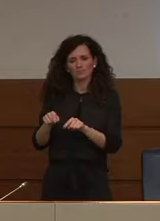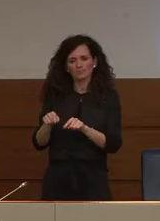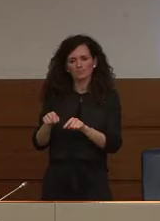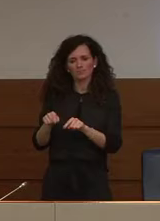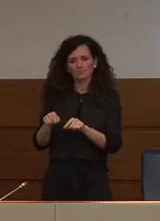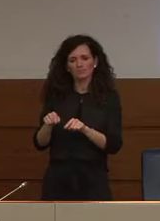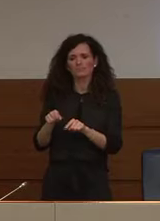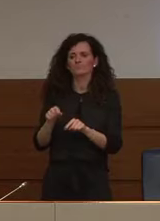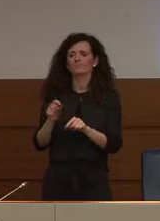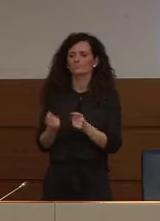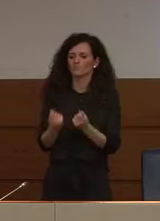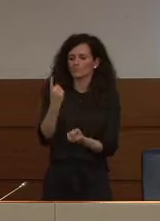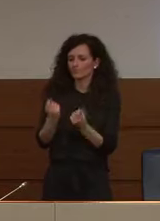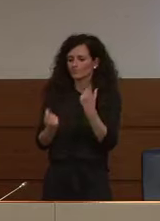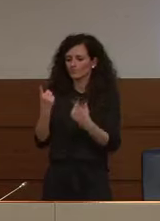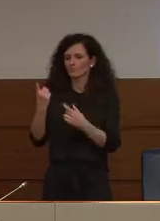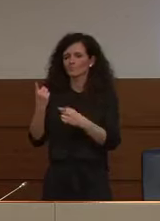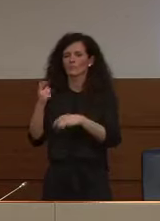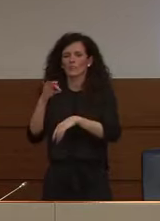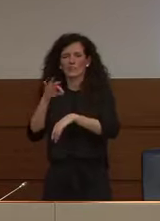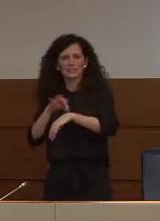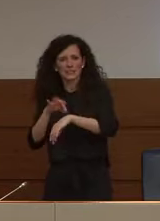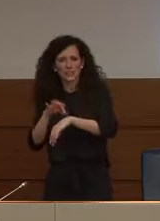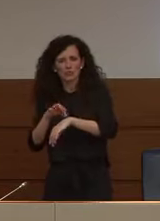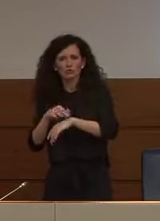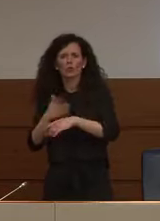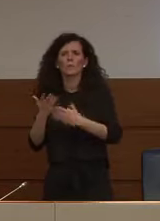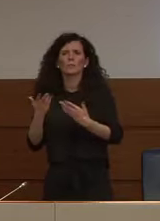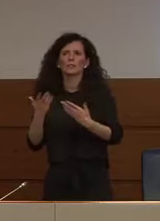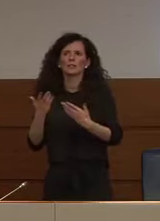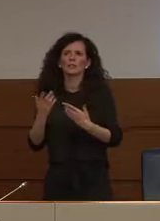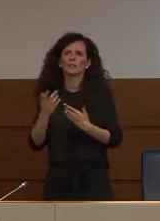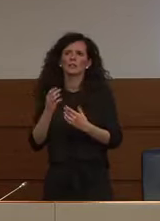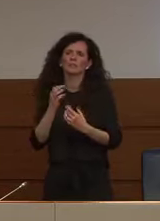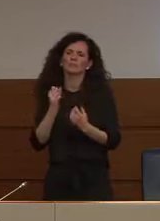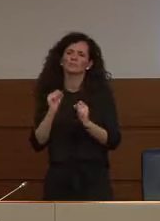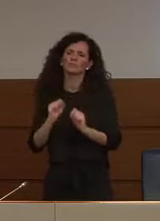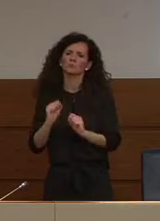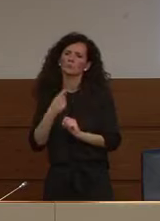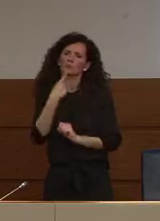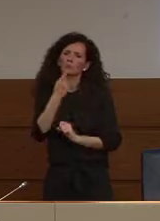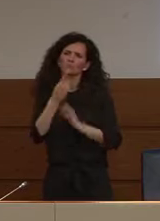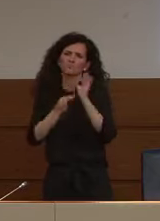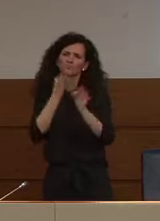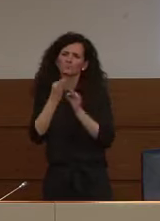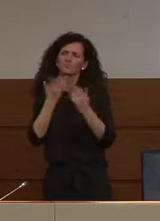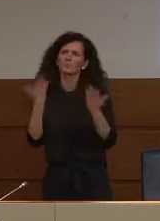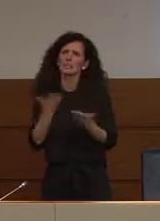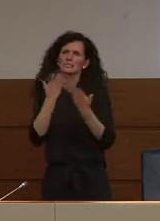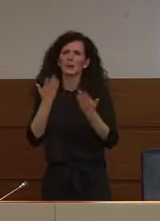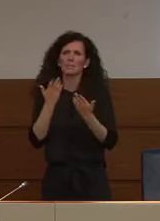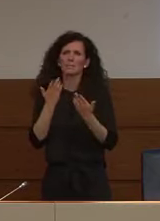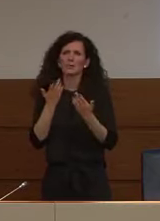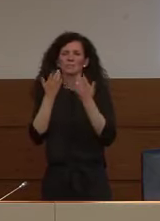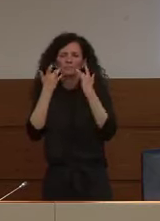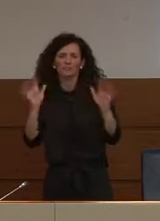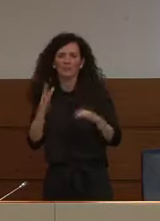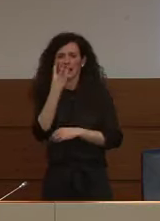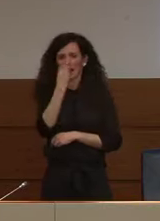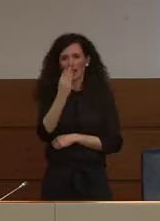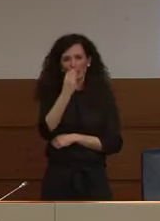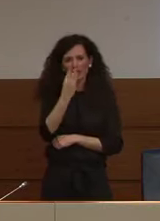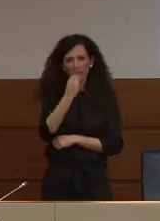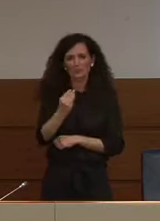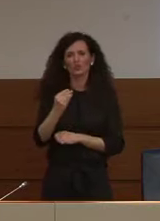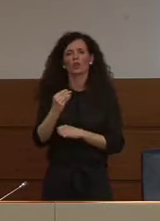sintomatici proviamo a dirla ancora più chiaramente magari un banale raffreddore o